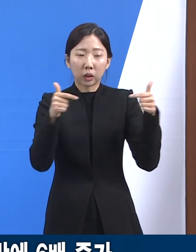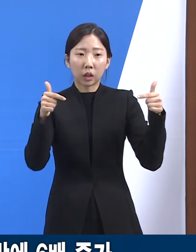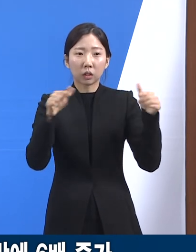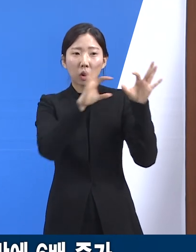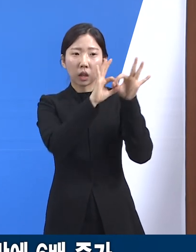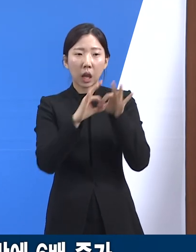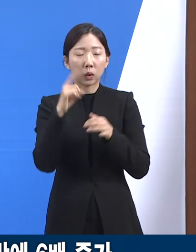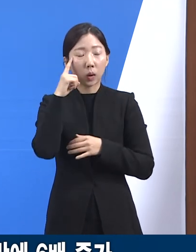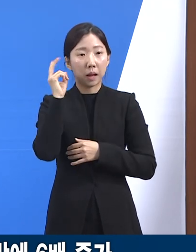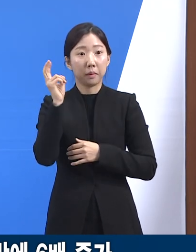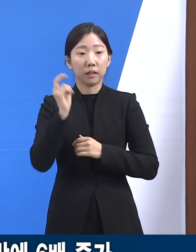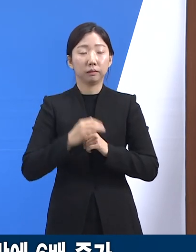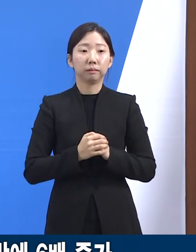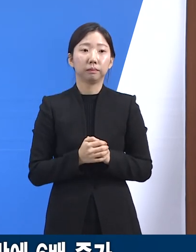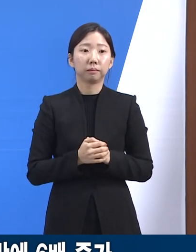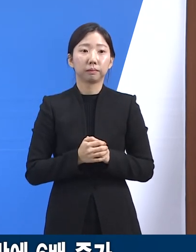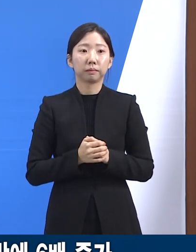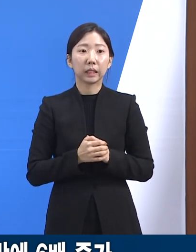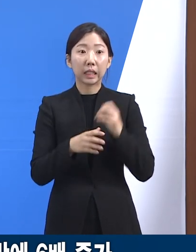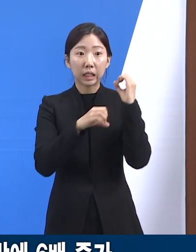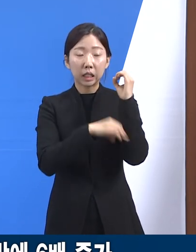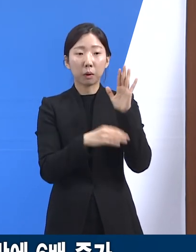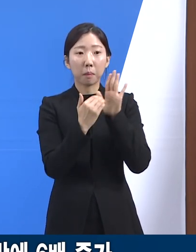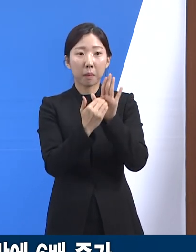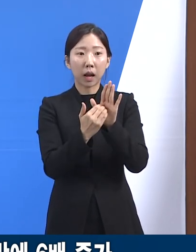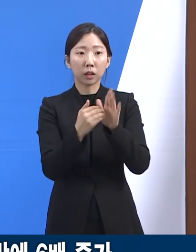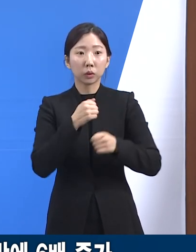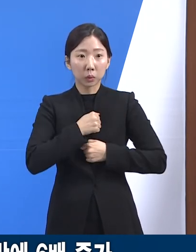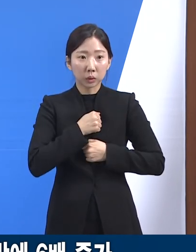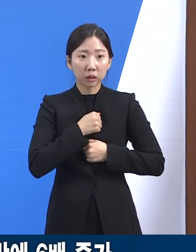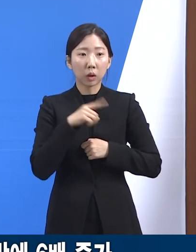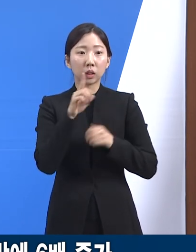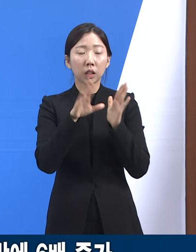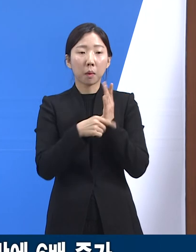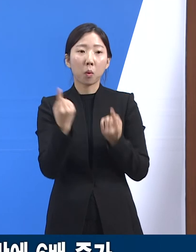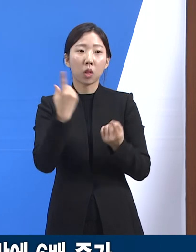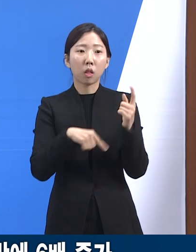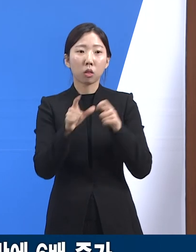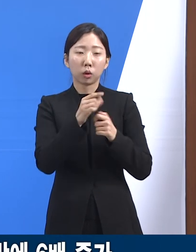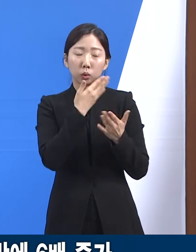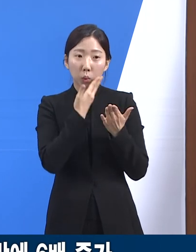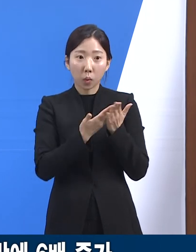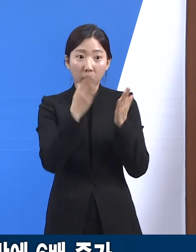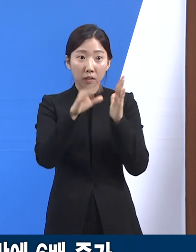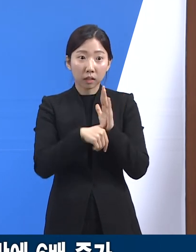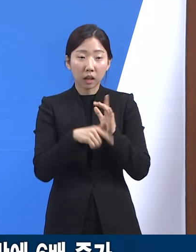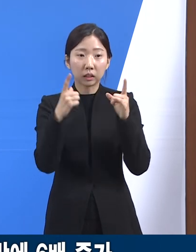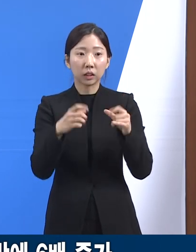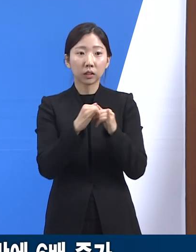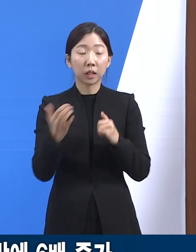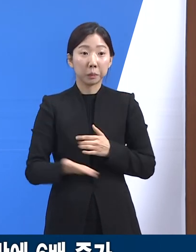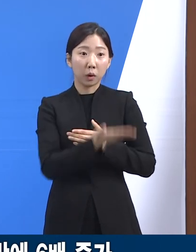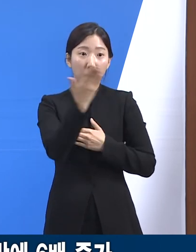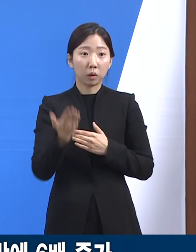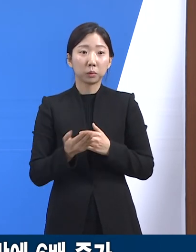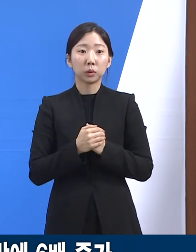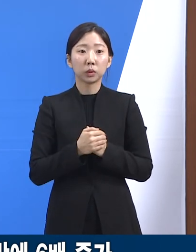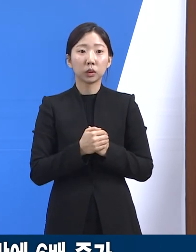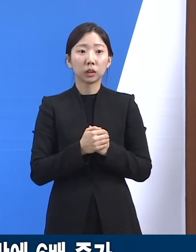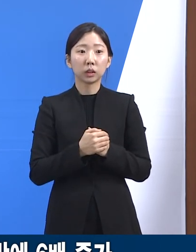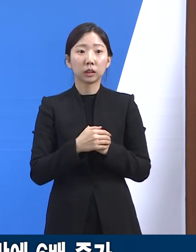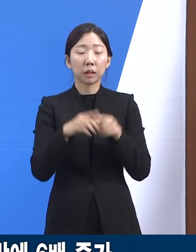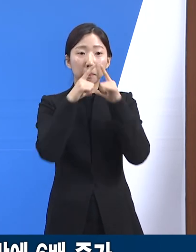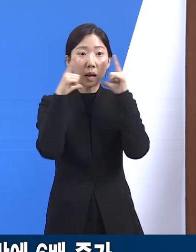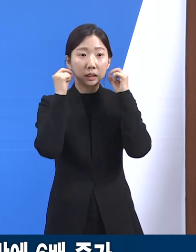예측되는 사항입니다. 기본 방역수칙 준수가 그 어느 때보다 중요한 시기이므로 도민 여러분들께서는 KF94